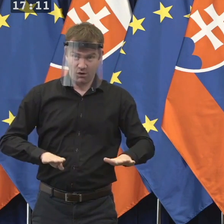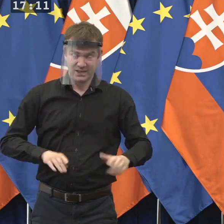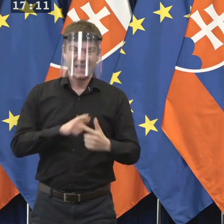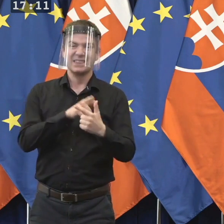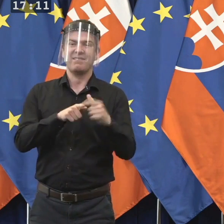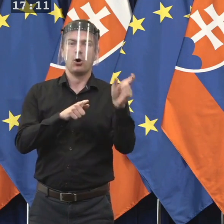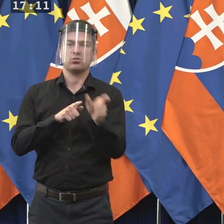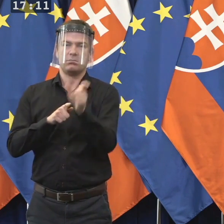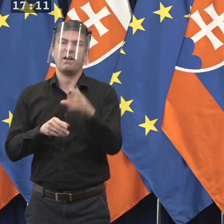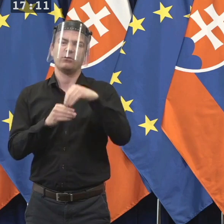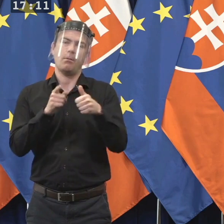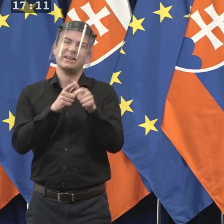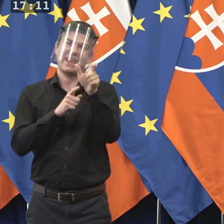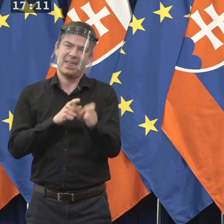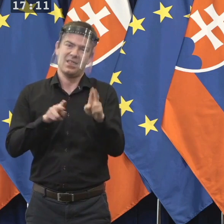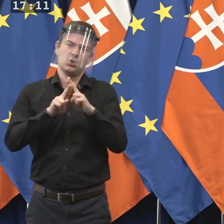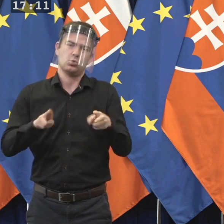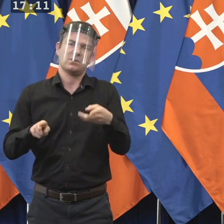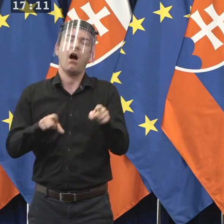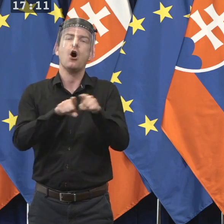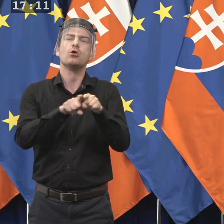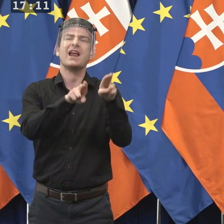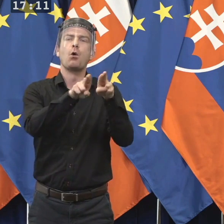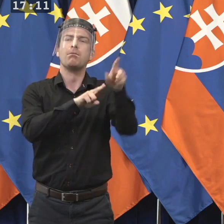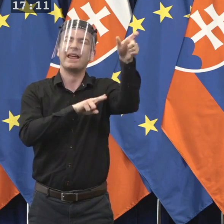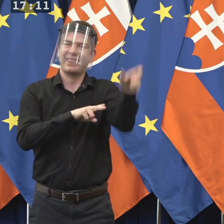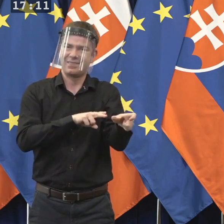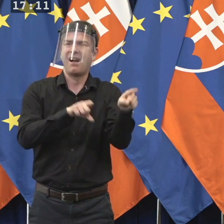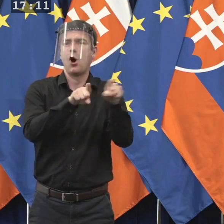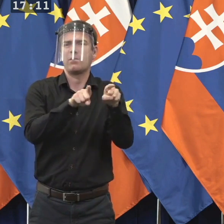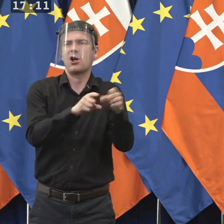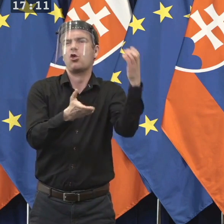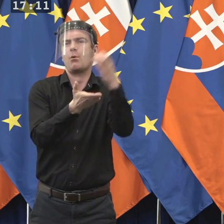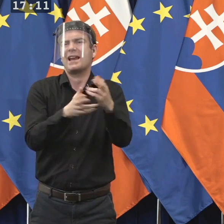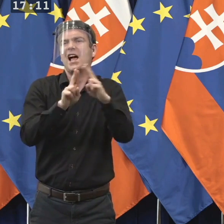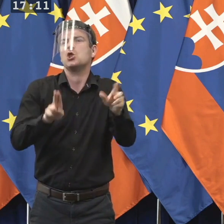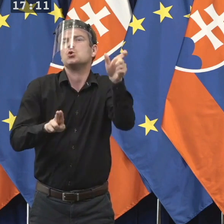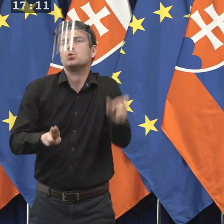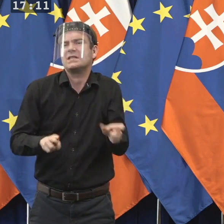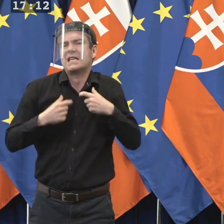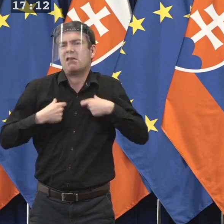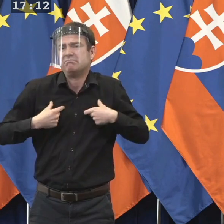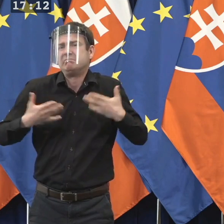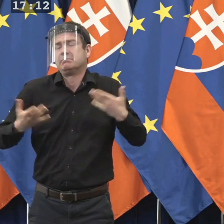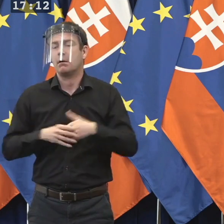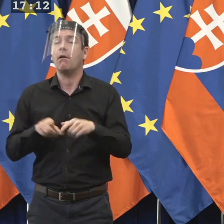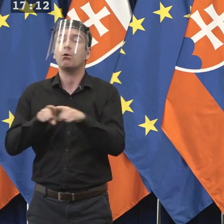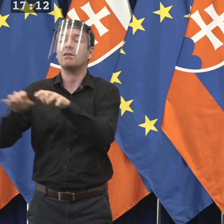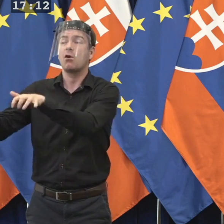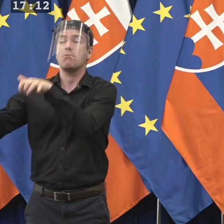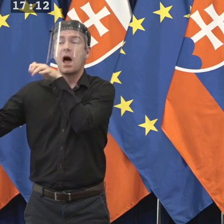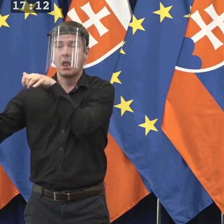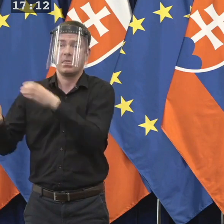súdcu. Čiže pani prezidentka využila možnosť nominovať súdcu, aj parlament využil nominovať súdcu, aj vláda